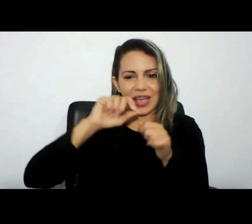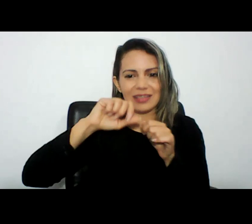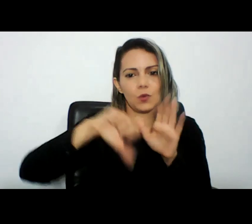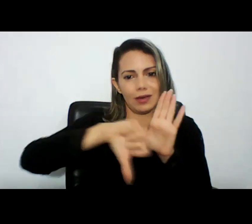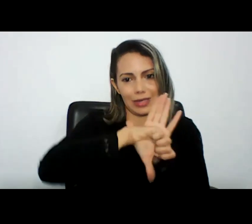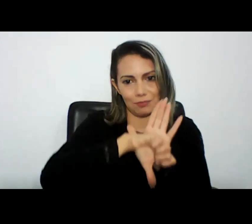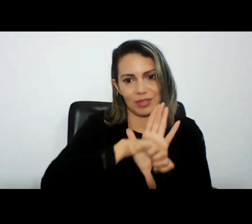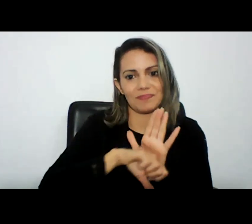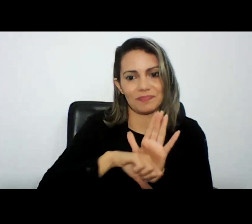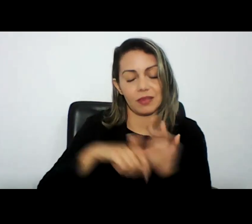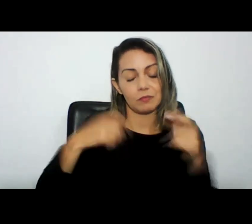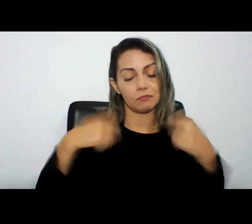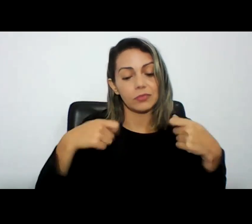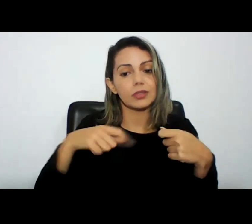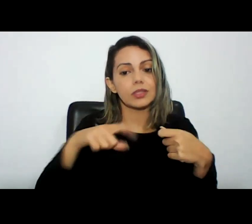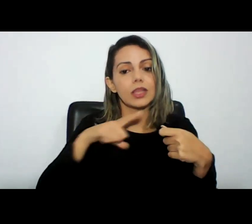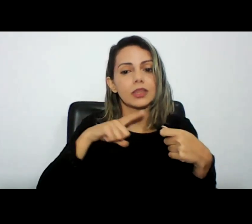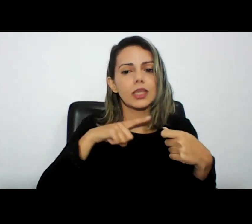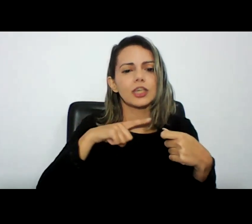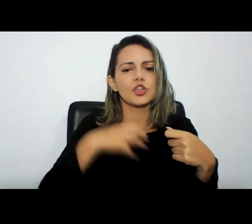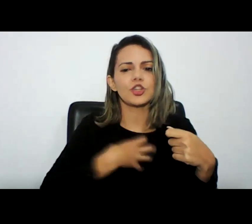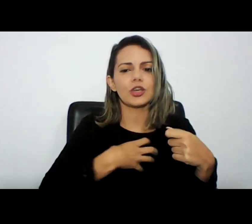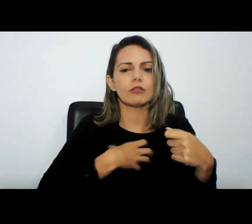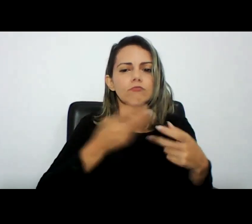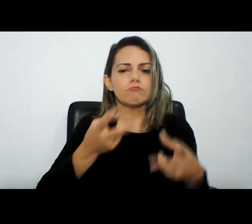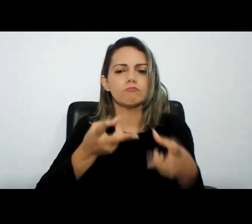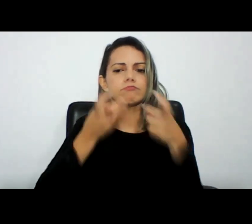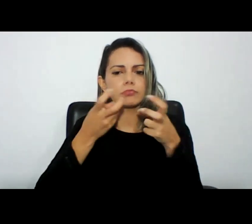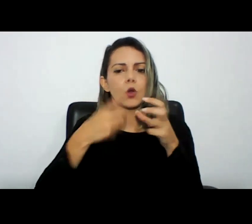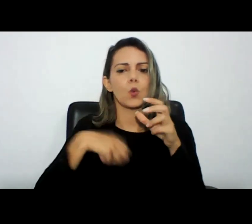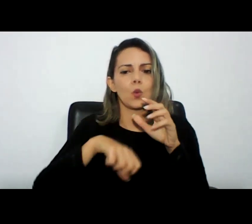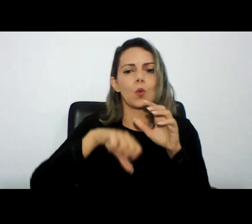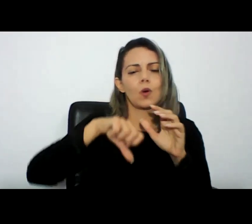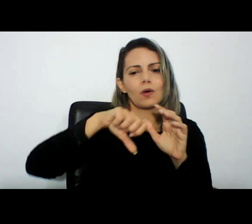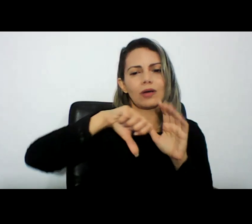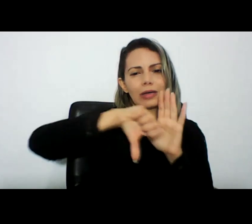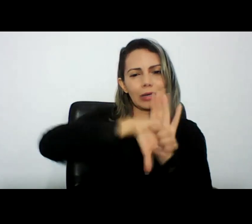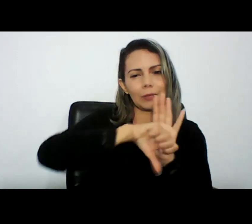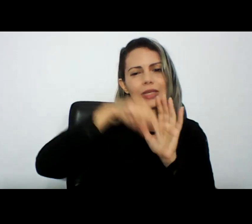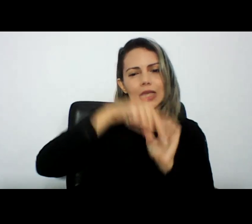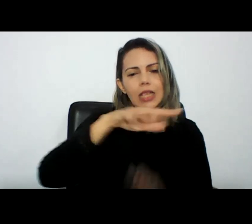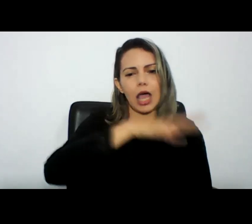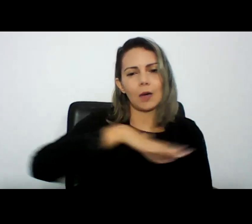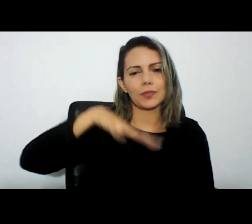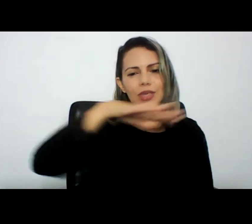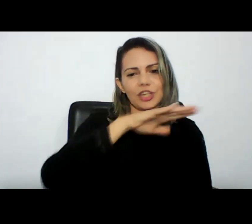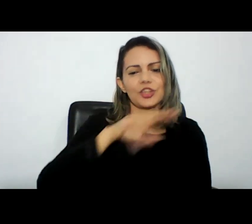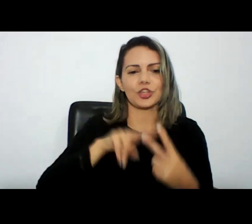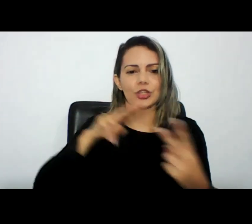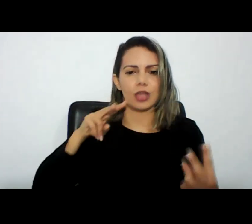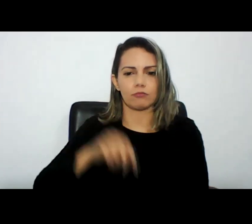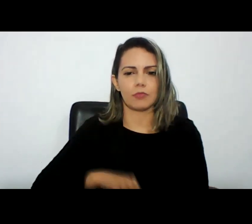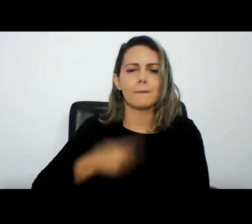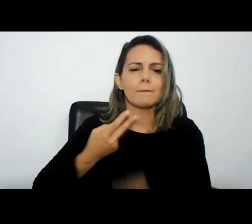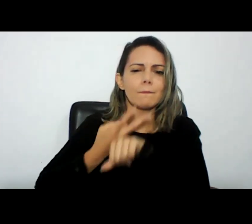desses crimes no ambiente digital o legislador ele buscou exemplos